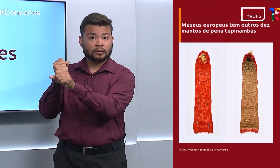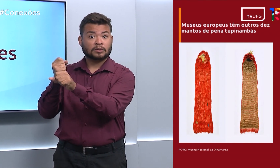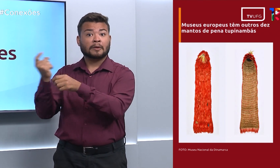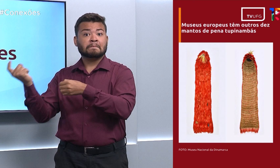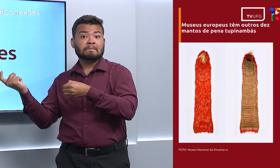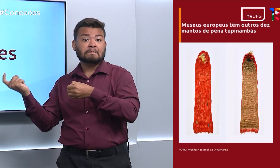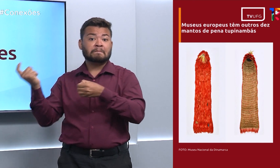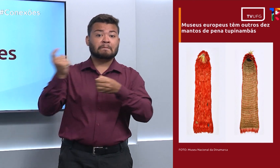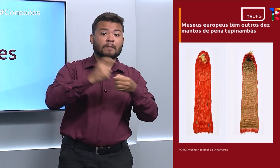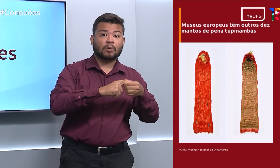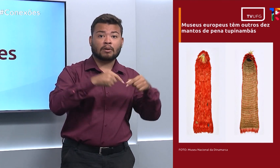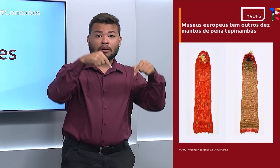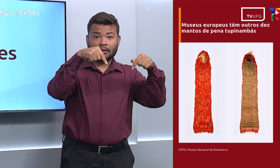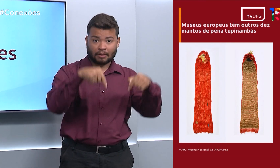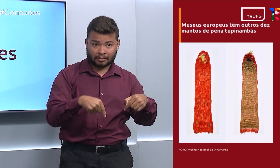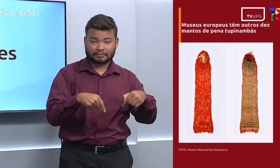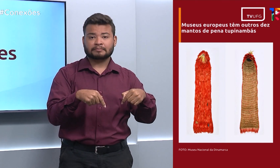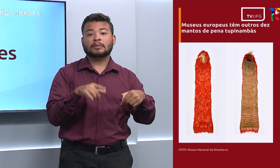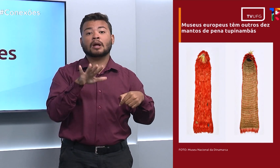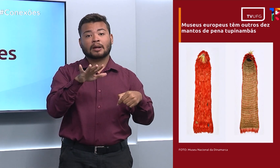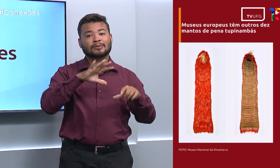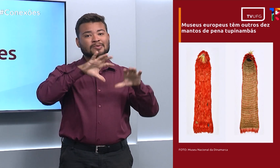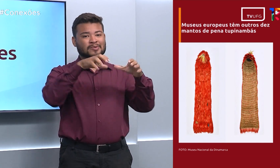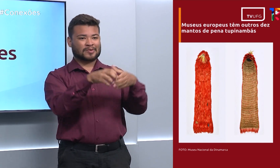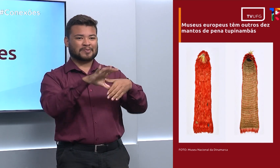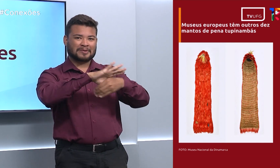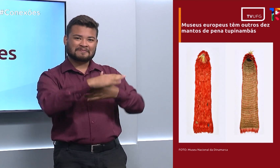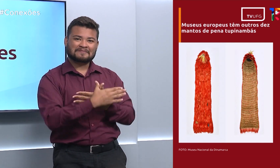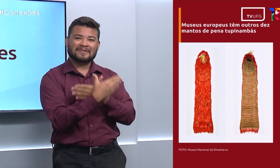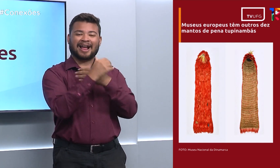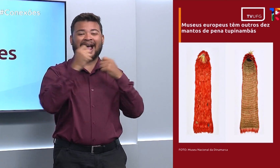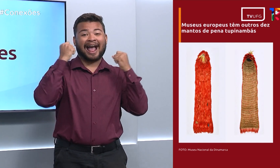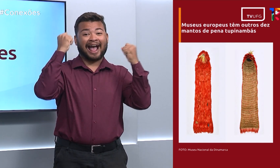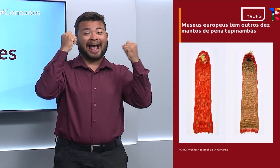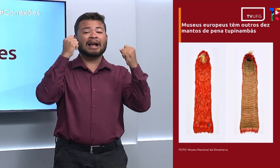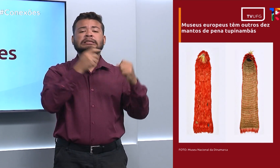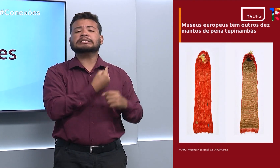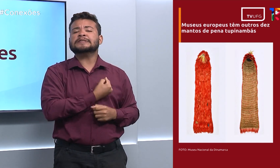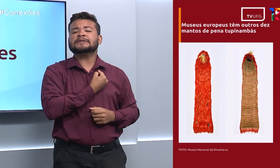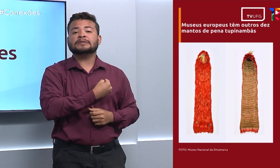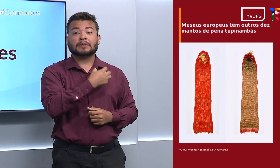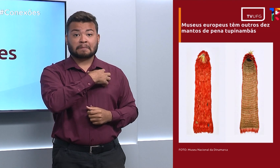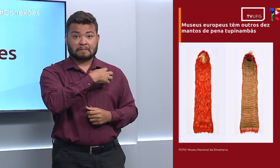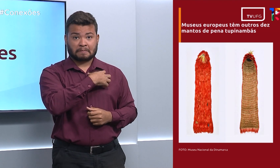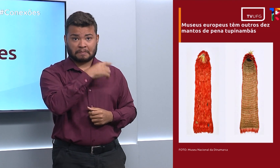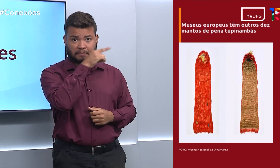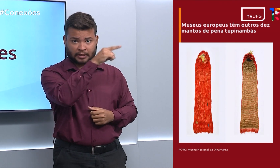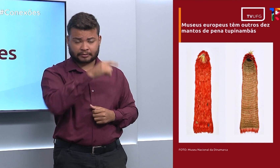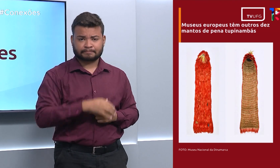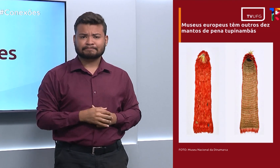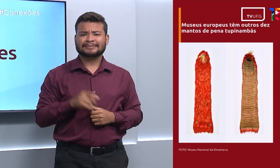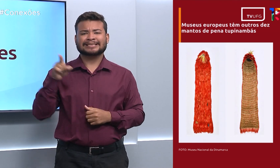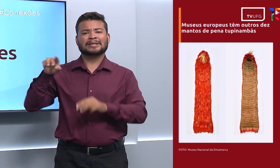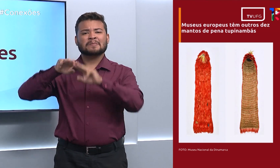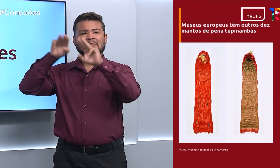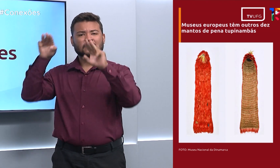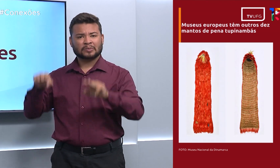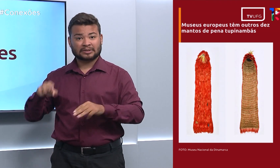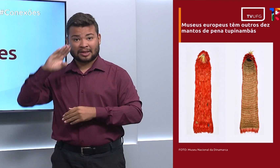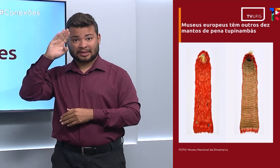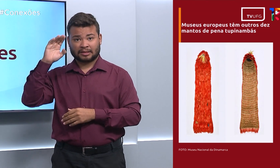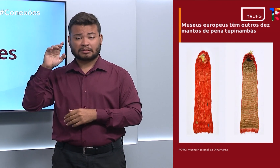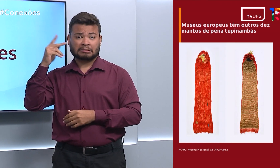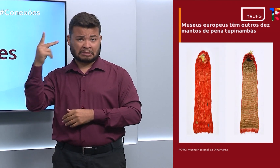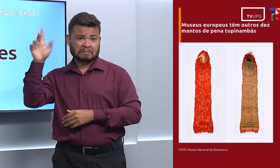tupinambá que vivem no sul da Bahia. O artefato foi doado pelo Museu Nacional Dinamarquês para o Museu